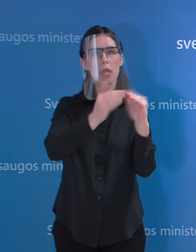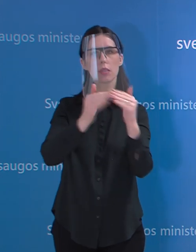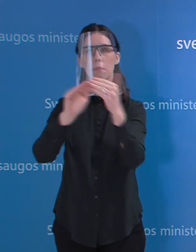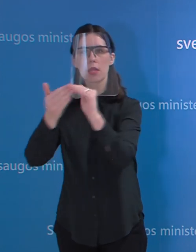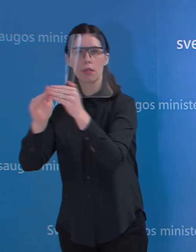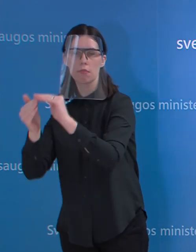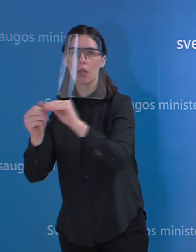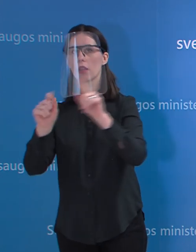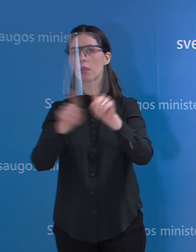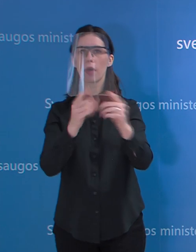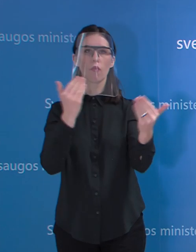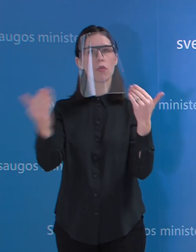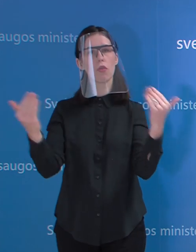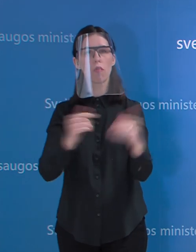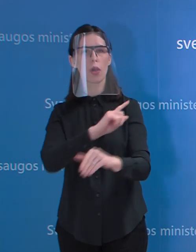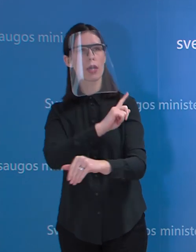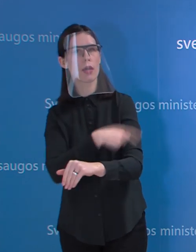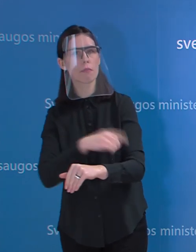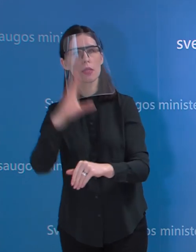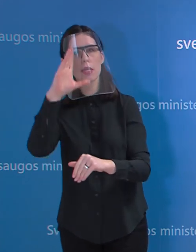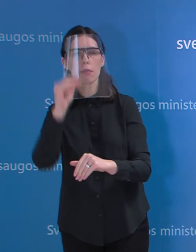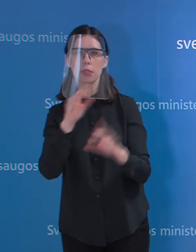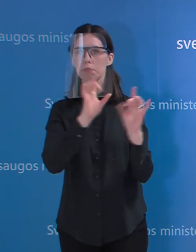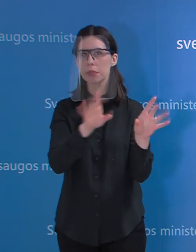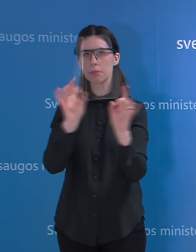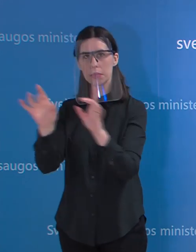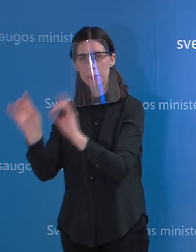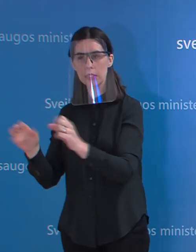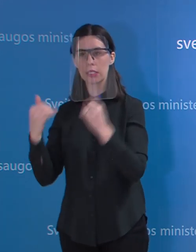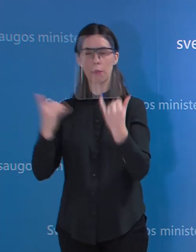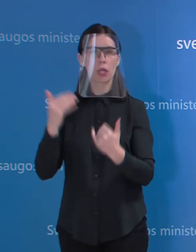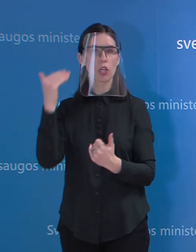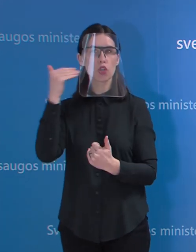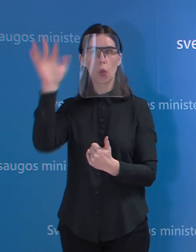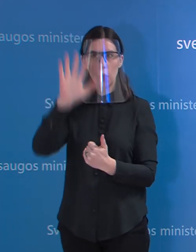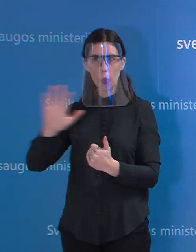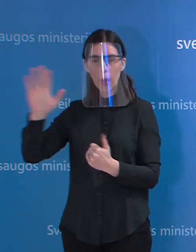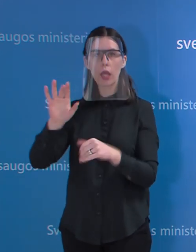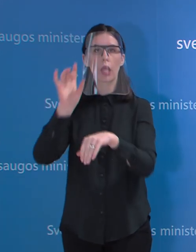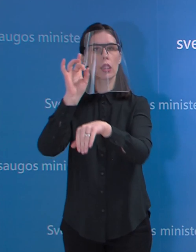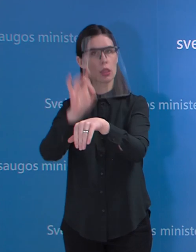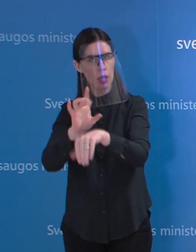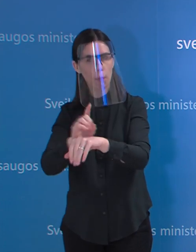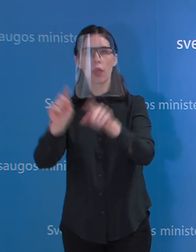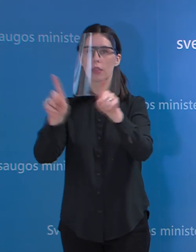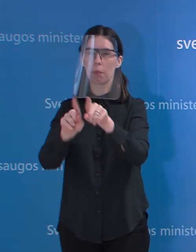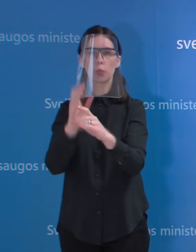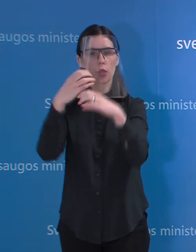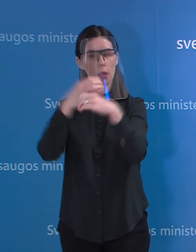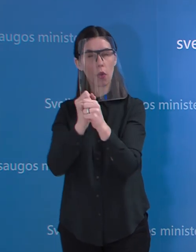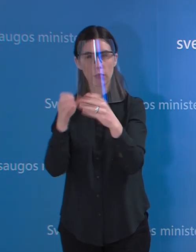pajėgumai. Aš esu minėję apie tai, kad Šiauliai instaliavo papildomus pajėgumus, klaipėda juos taip pat išsiplės